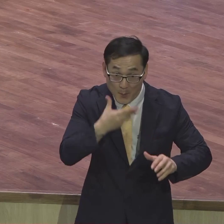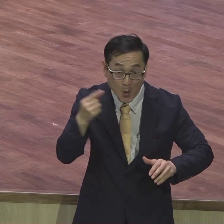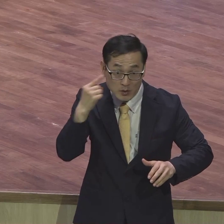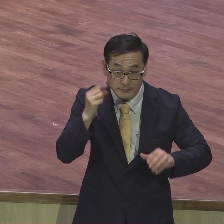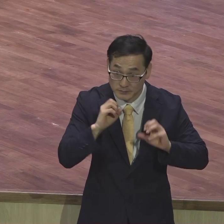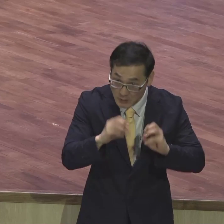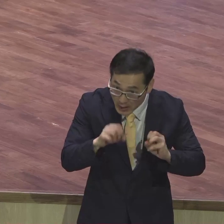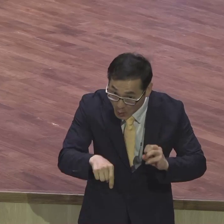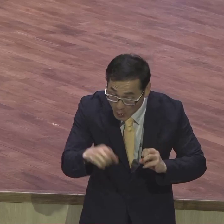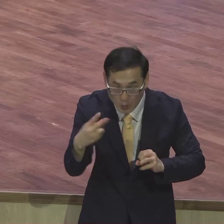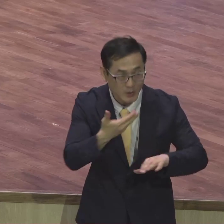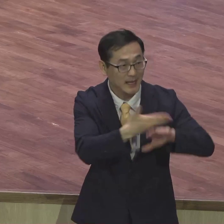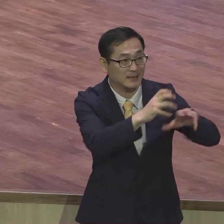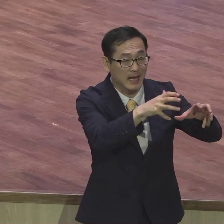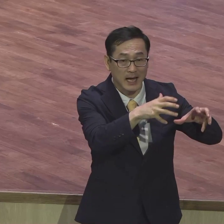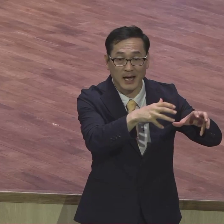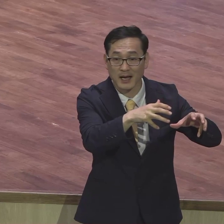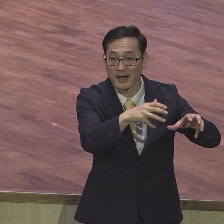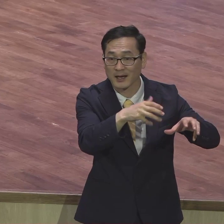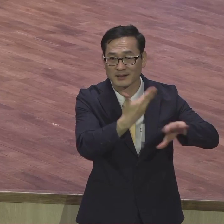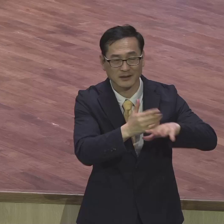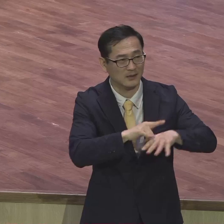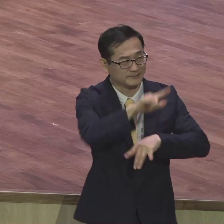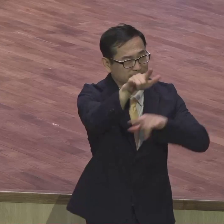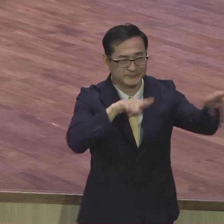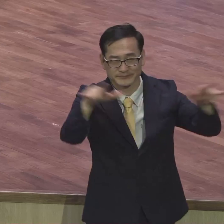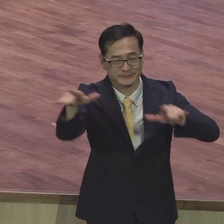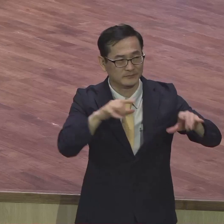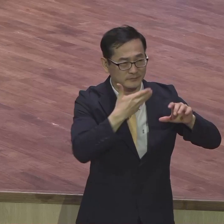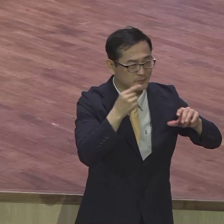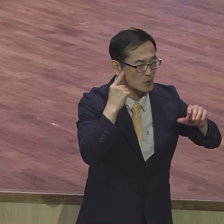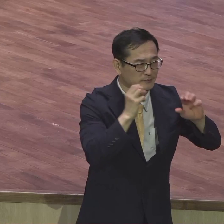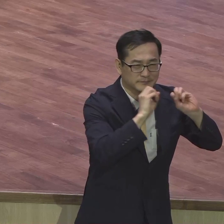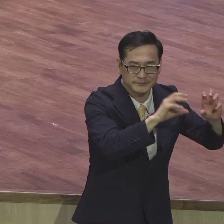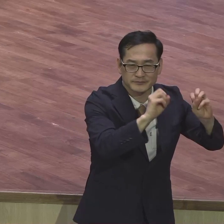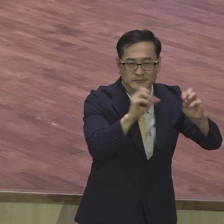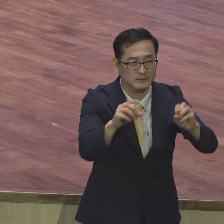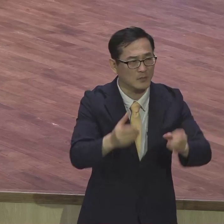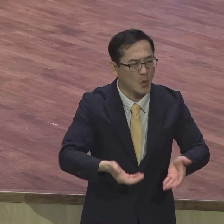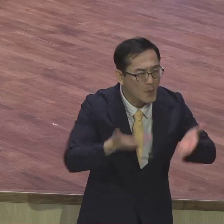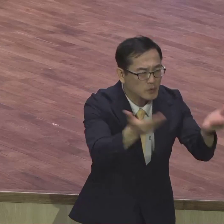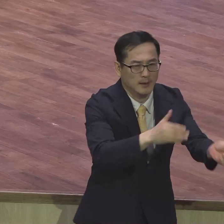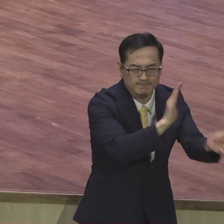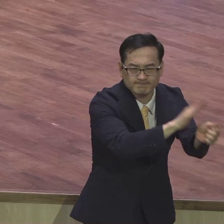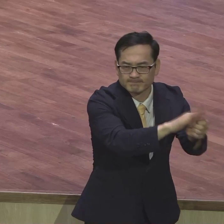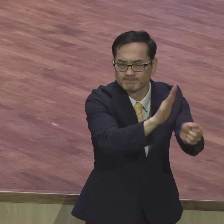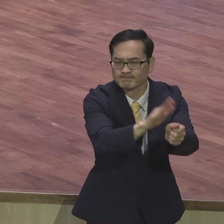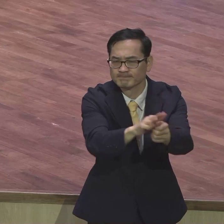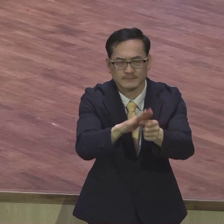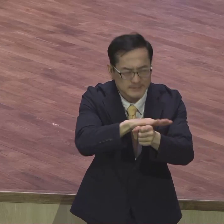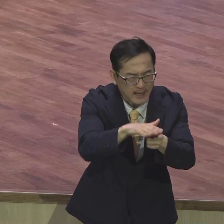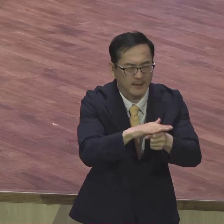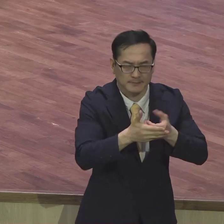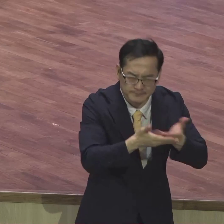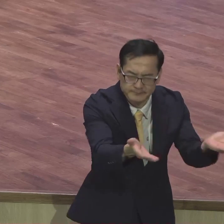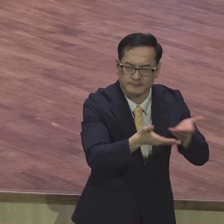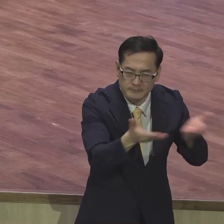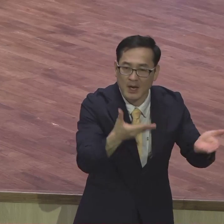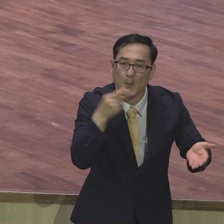다른 나라에 가서도 알지도 못하는 사람들에게 사랑을 베풀어 주고 물질을 주고 그냥 말로 사랑을 베풀어 주고 복음을 주면서 사랑하는